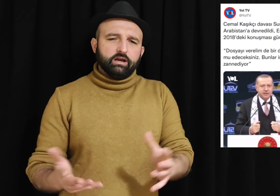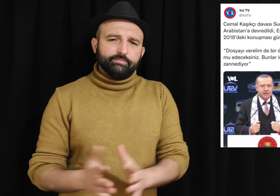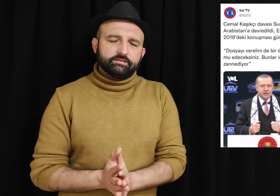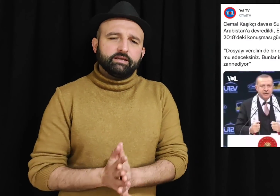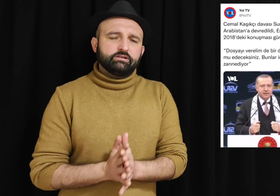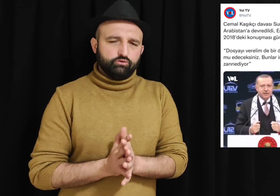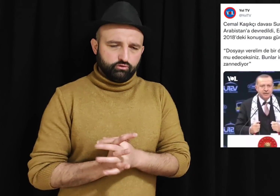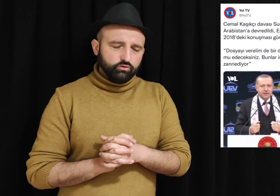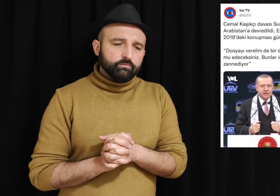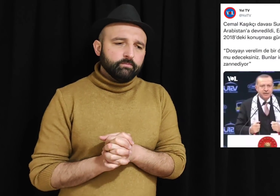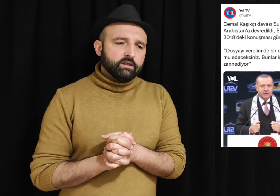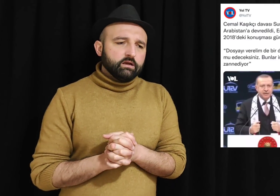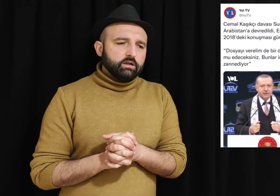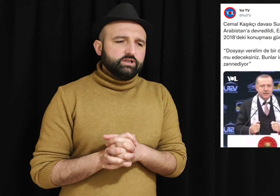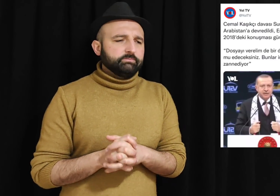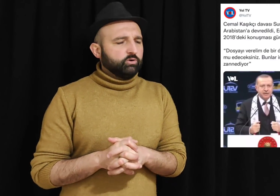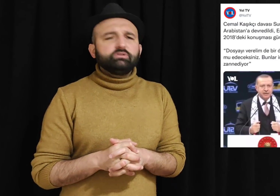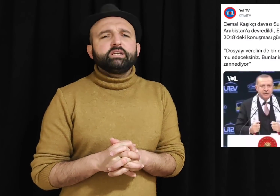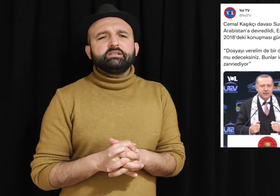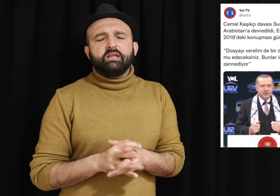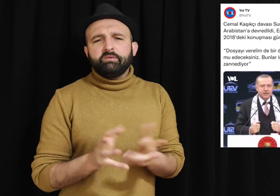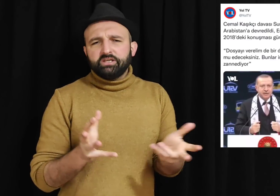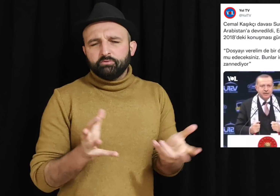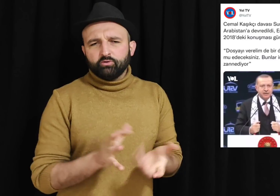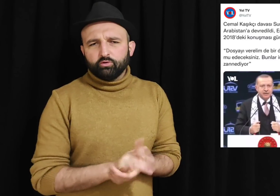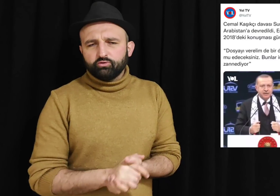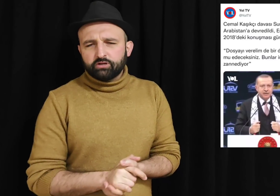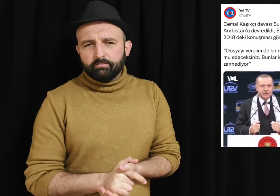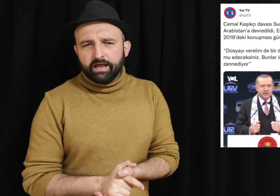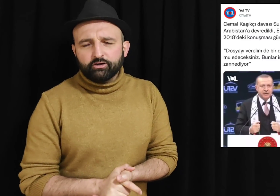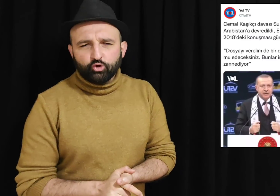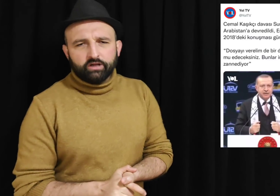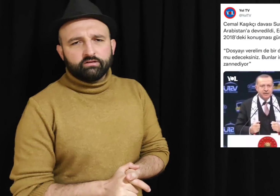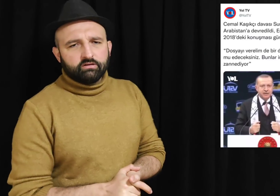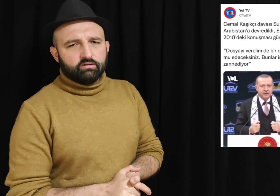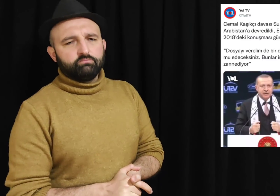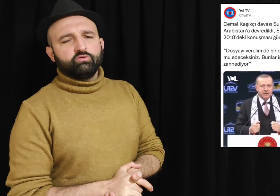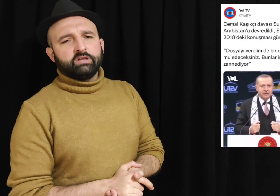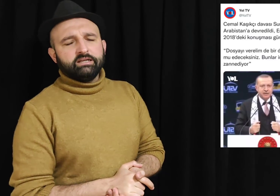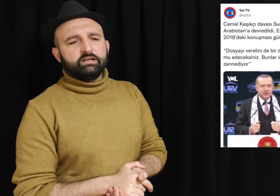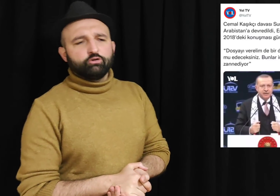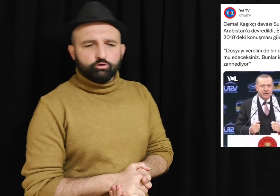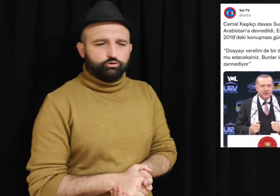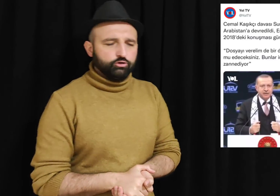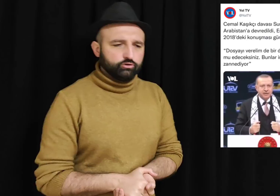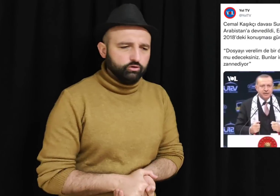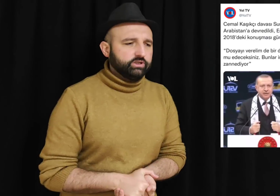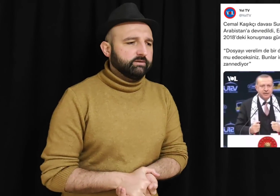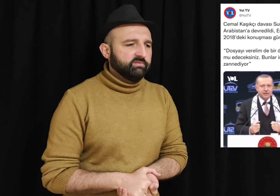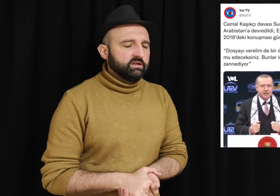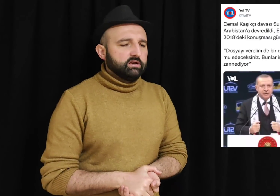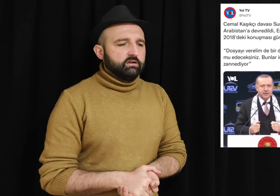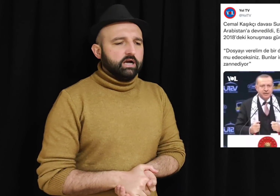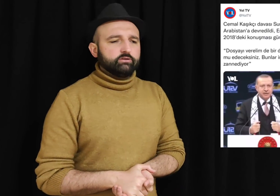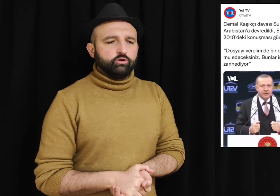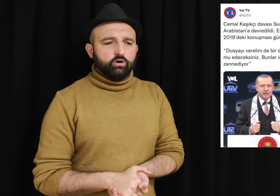Arabistan istiyordu. 2018'de mi? 2019'da mı? Erdoğan bununla ilgili konuşuyor. Diyor ki, ya diyor,